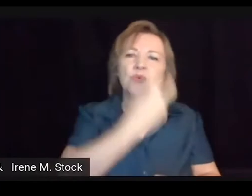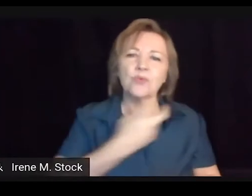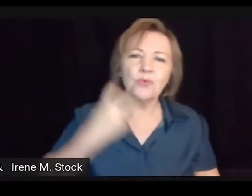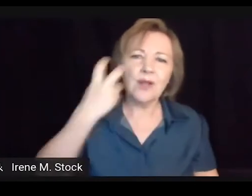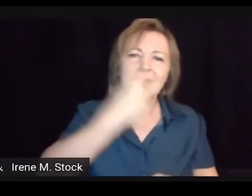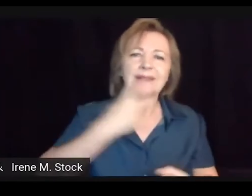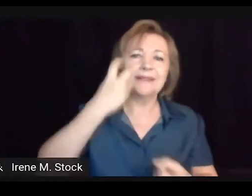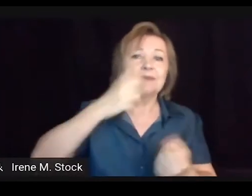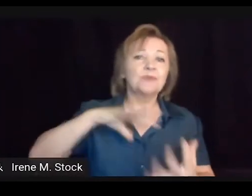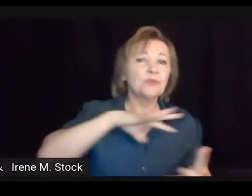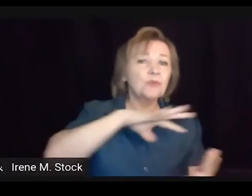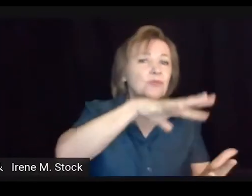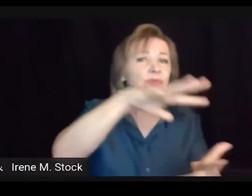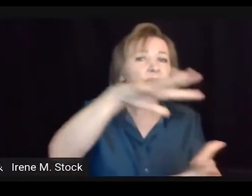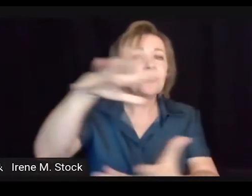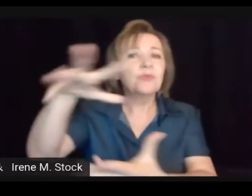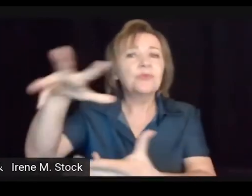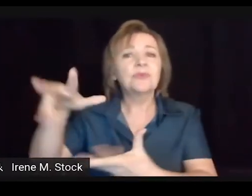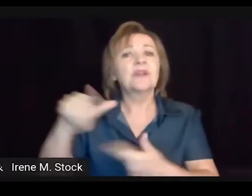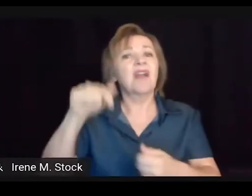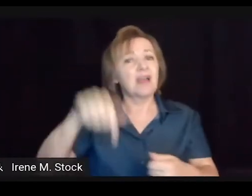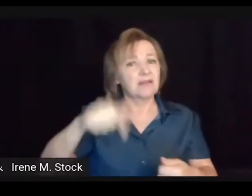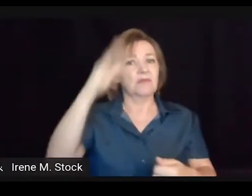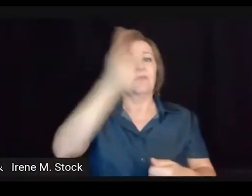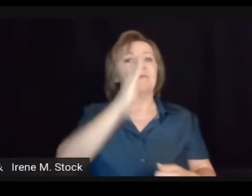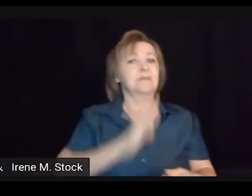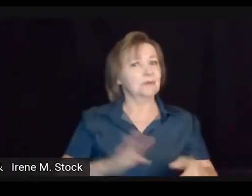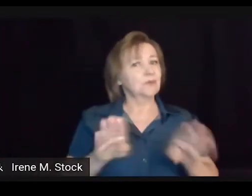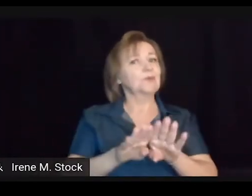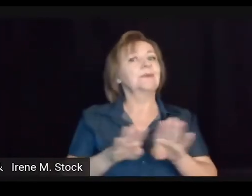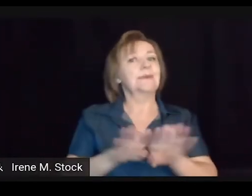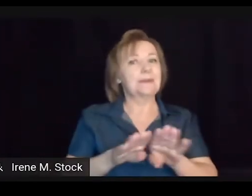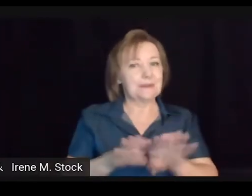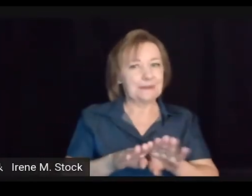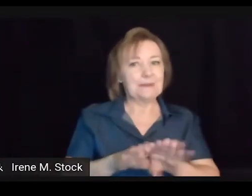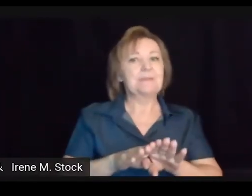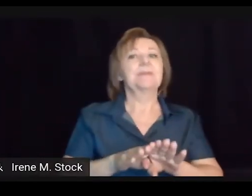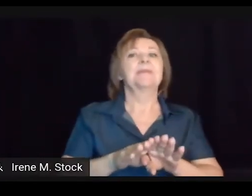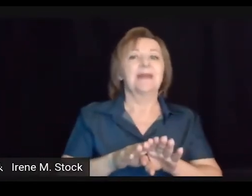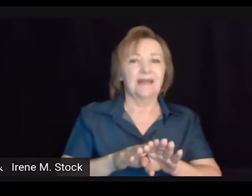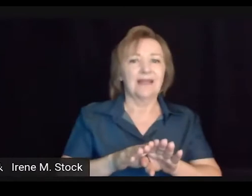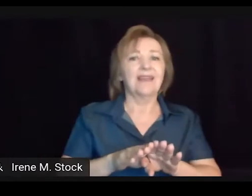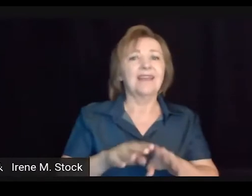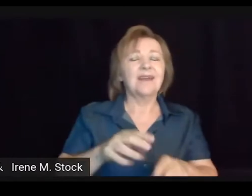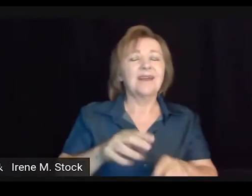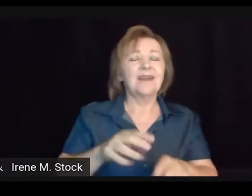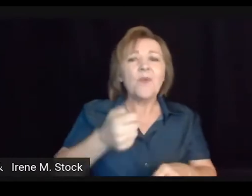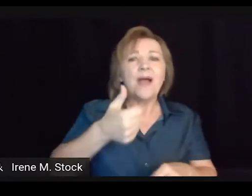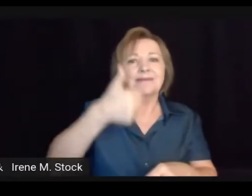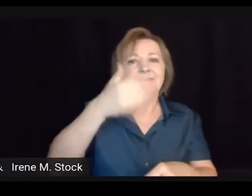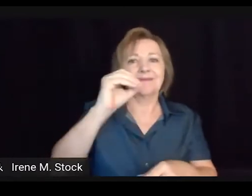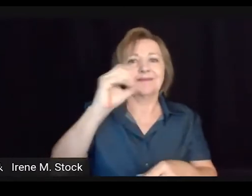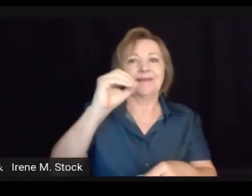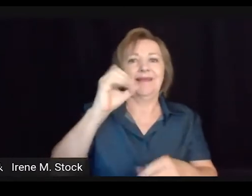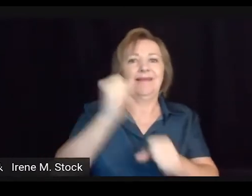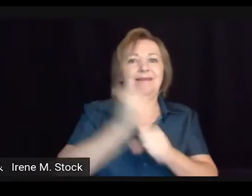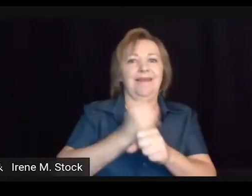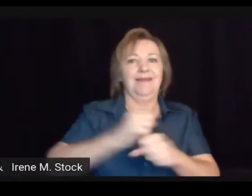das línguas de sinais, que foi proibido, e a oralização que se disseminou em todo o mundo. E aqui no Brasil não foi diferente.